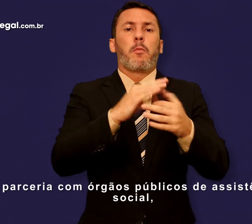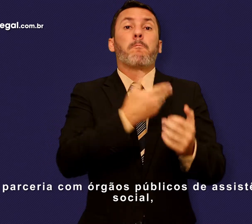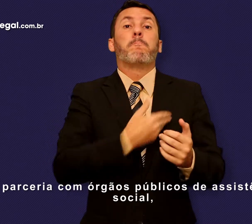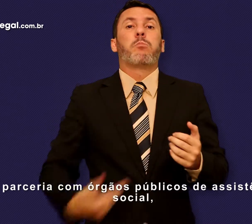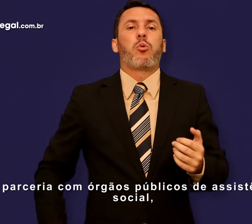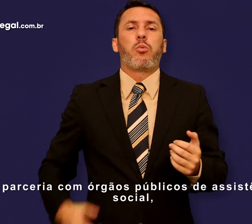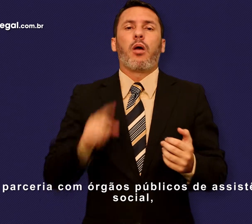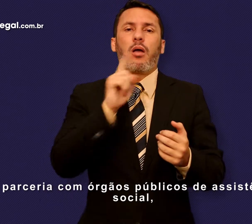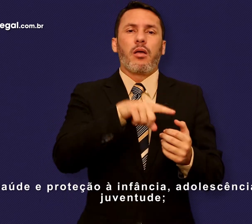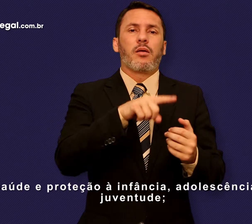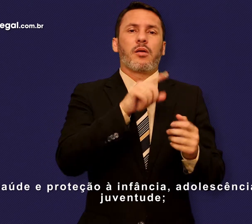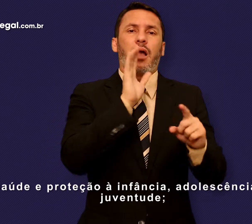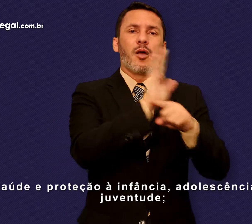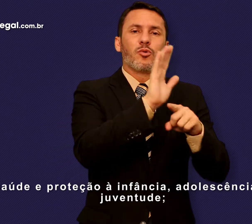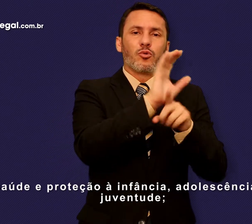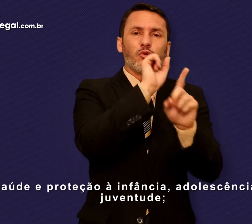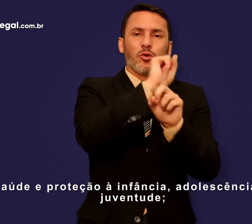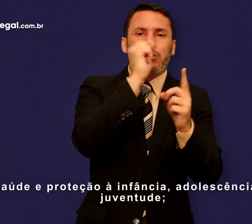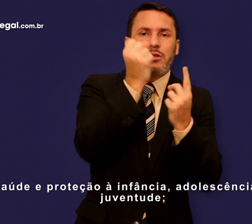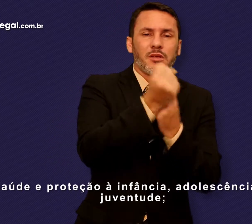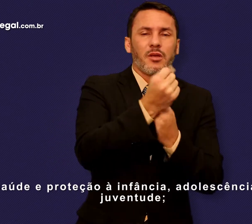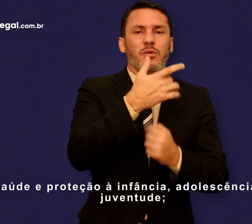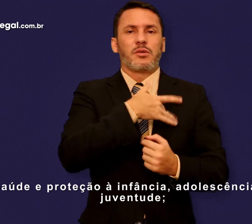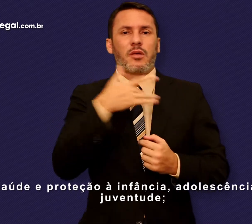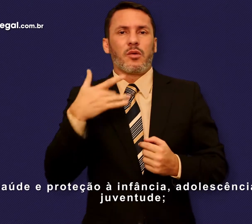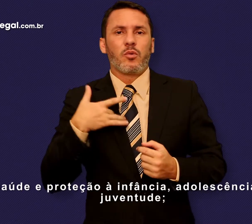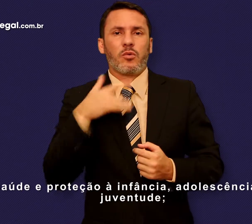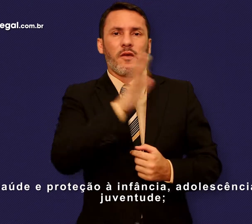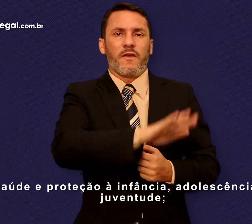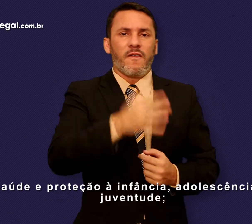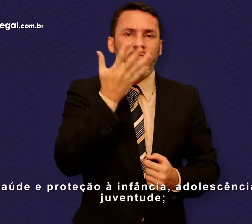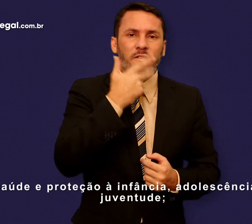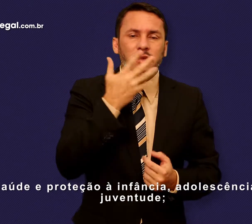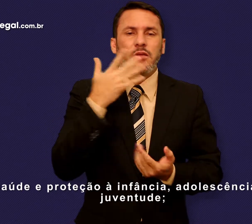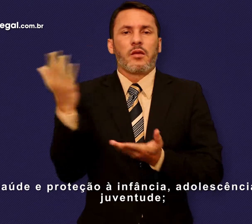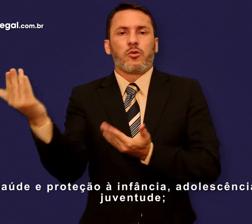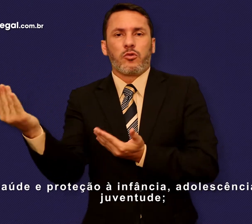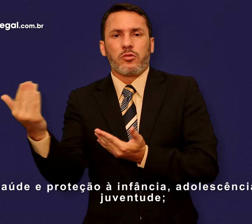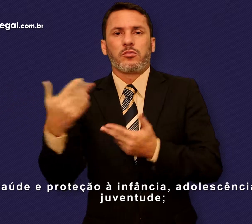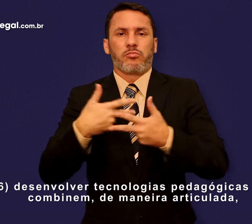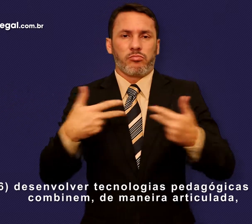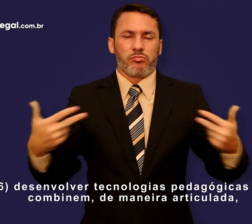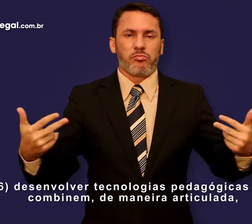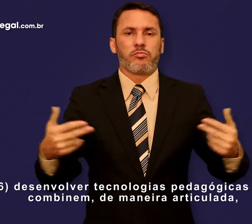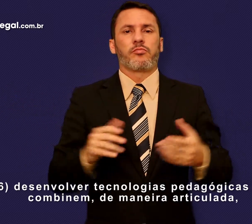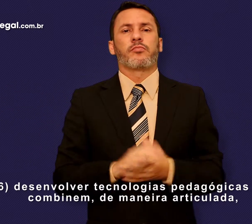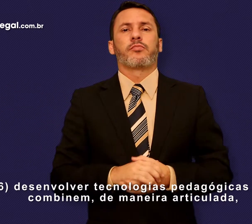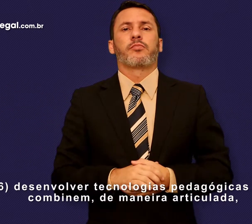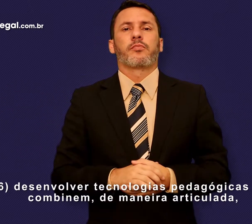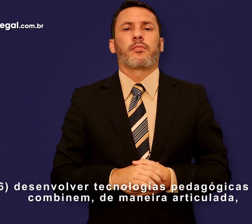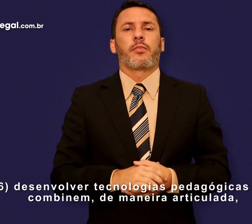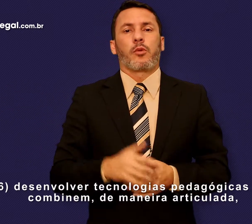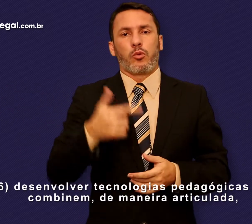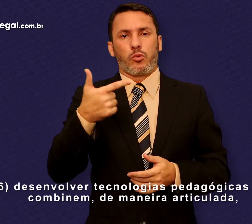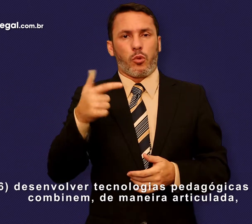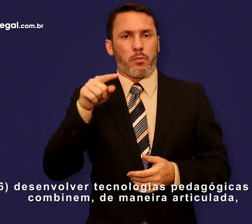assistência social, saúde e proteção à infância, adolescência e juventude. 2.6. Desenvolver